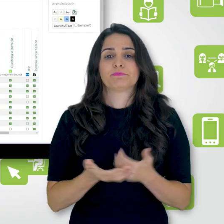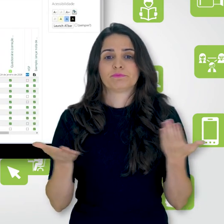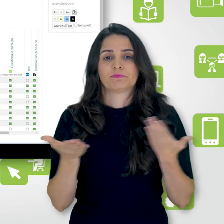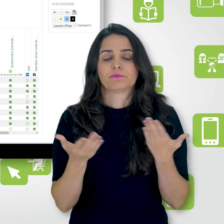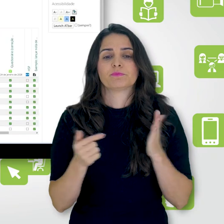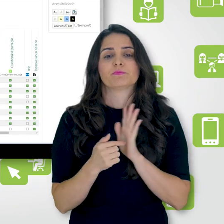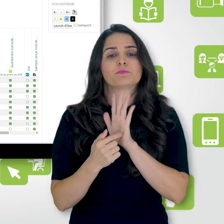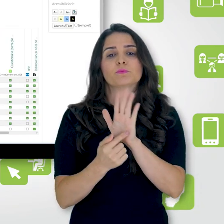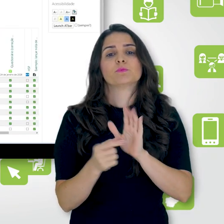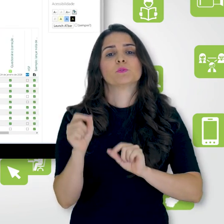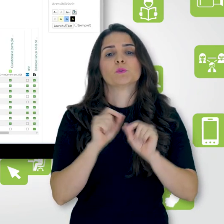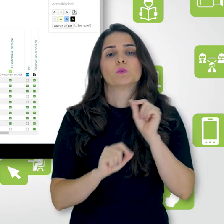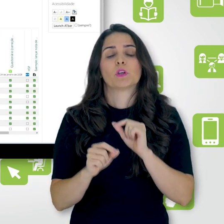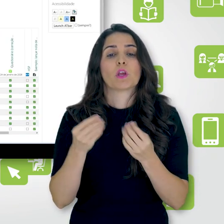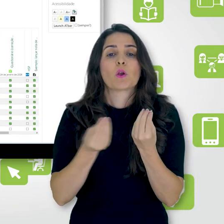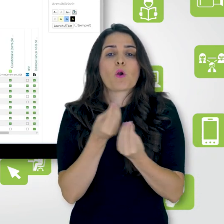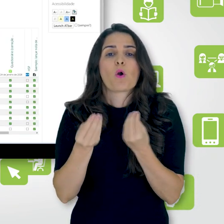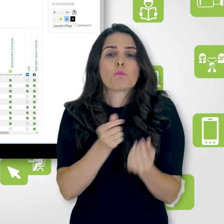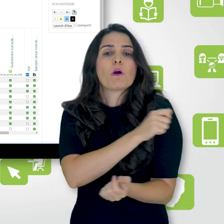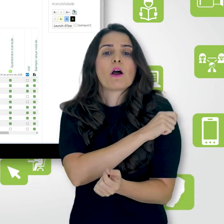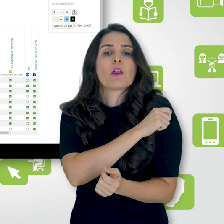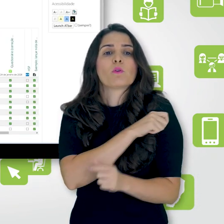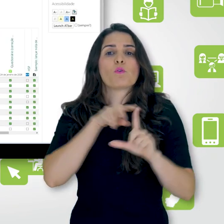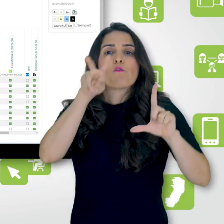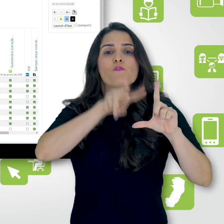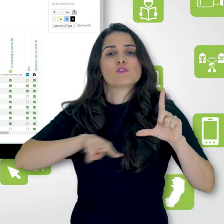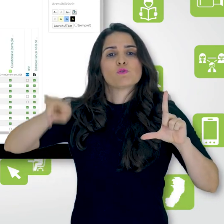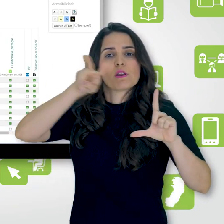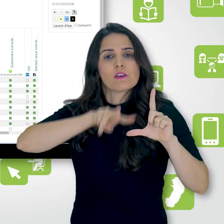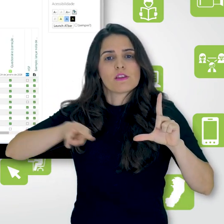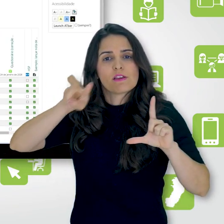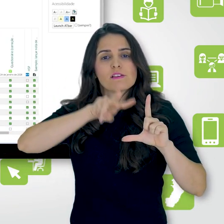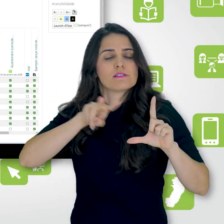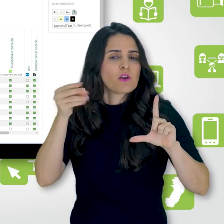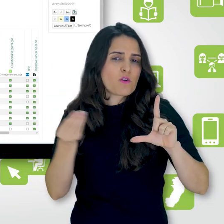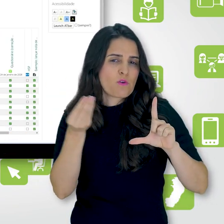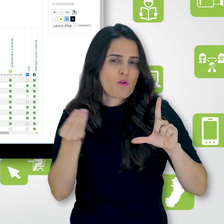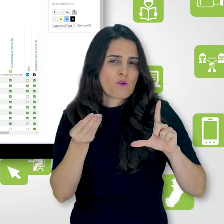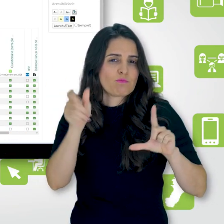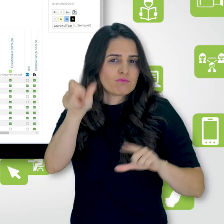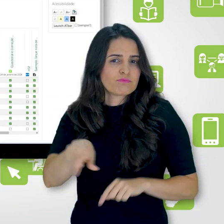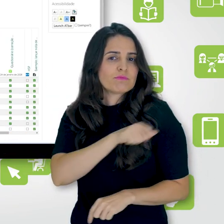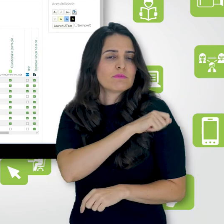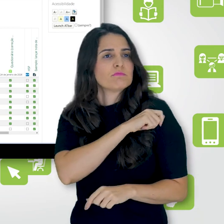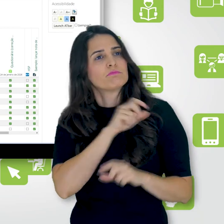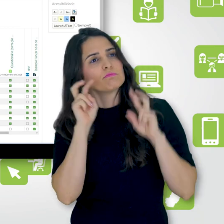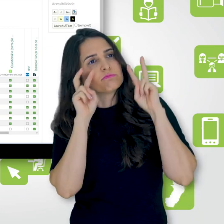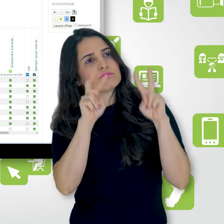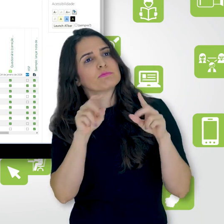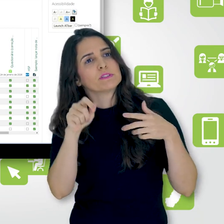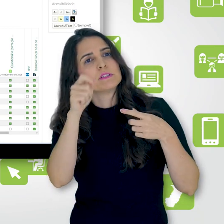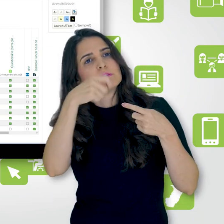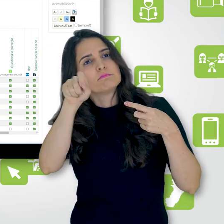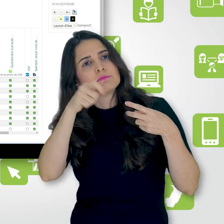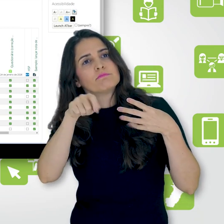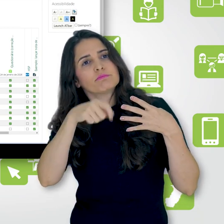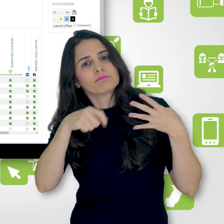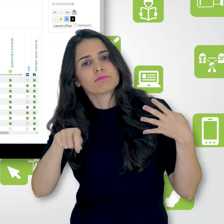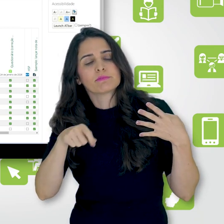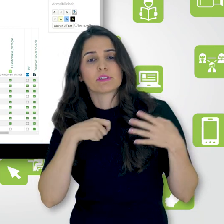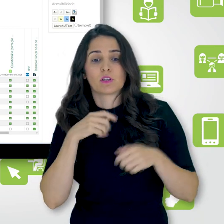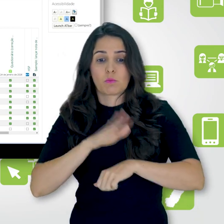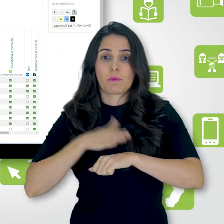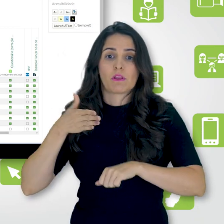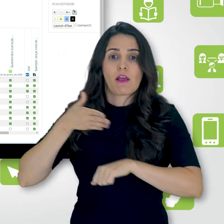nós vamos ver na visão de aluno como que aparece essa conclusão para ele, tanto quando ele